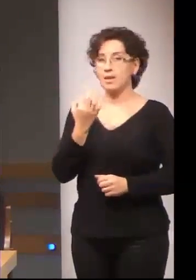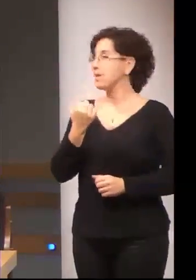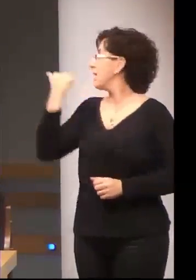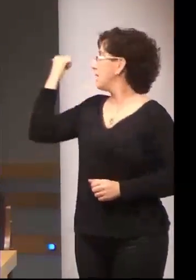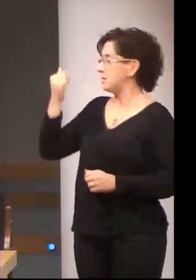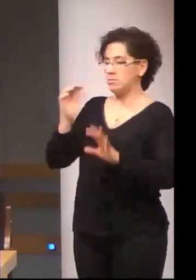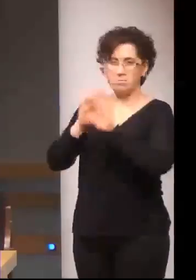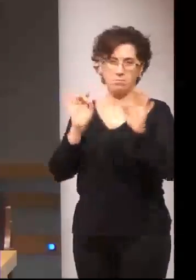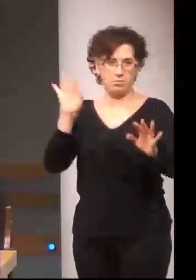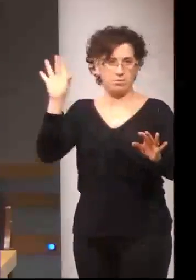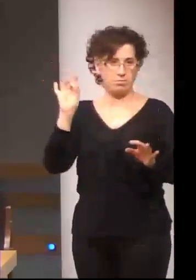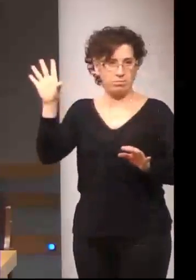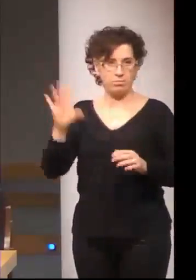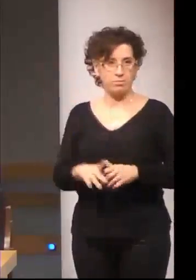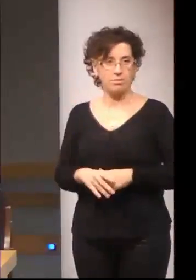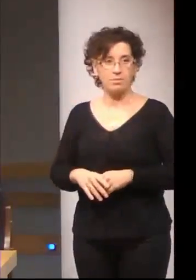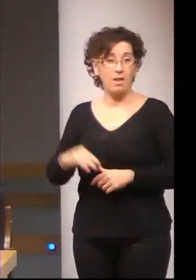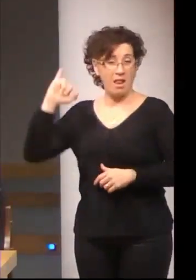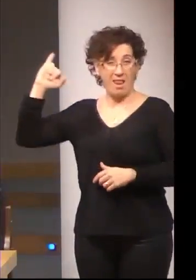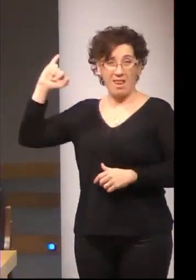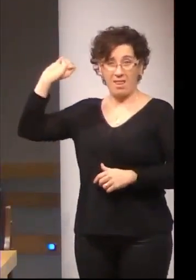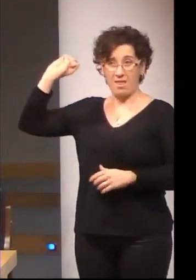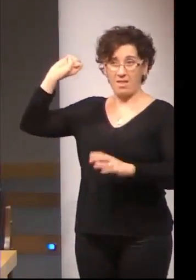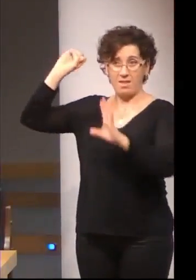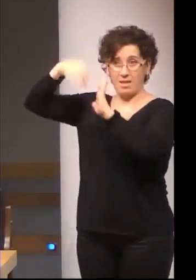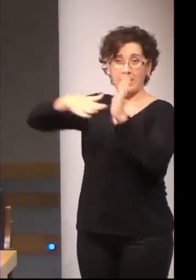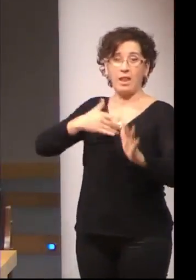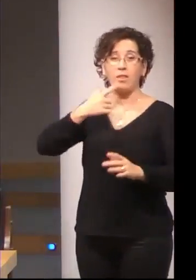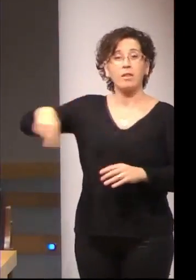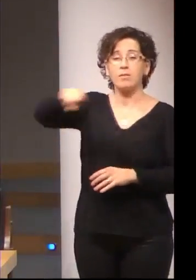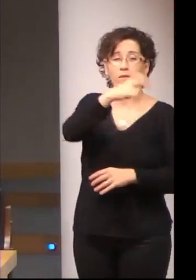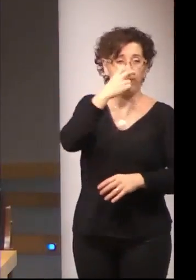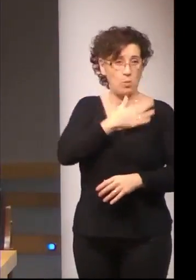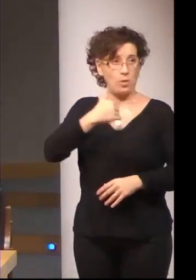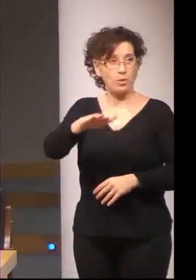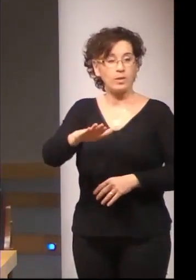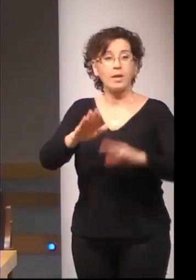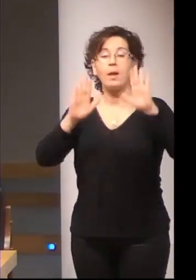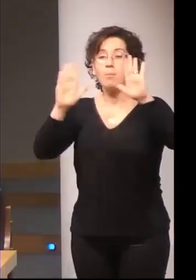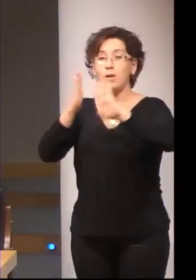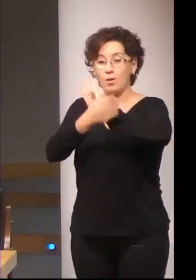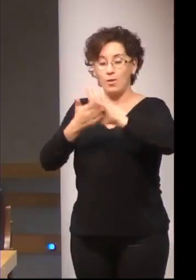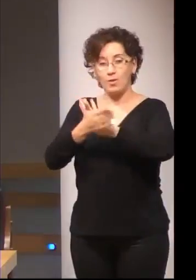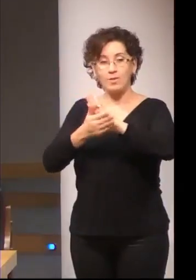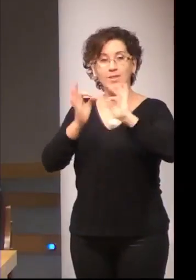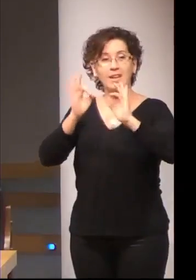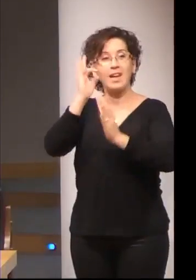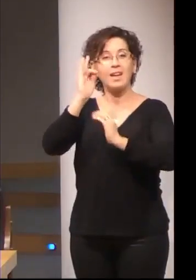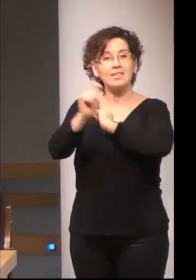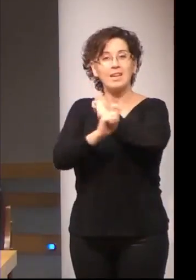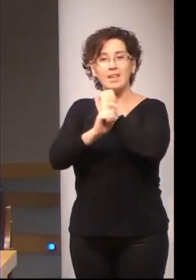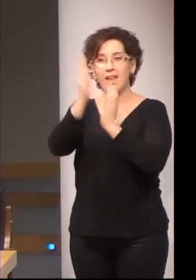a saltar está ahí lo podemos consultar cuando queramos pero sí en la estrategia DAFO donde hemos utilizado